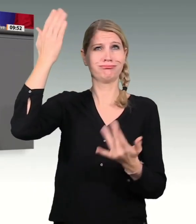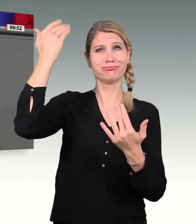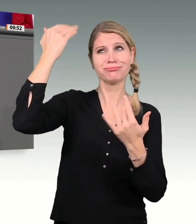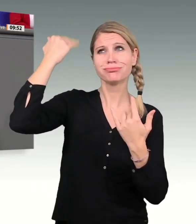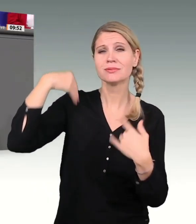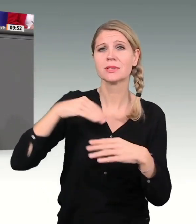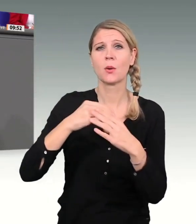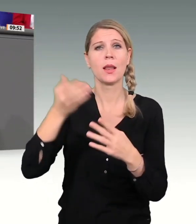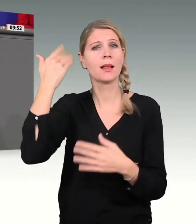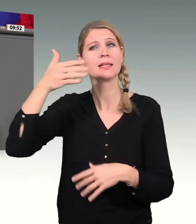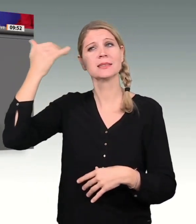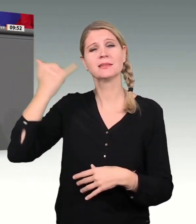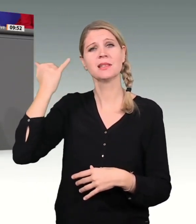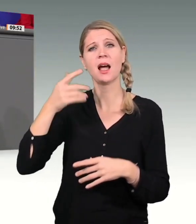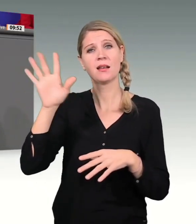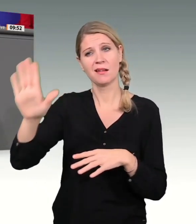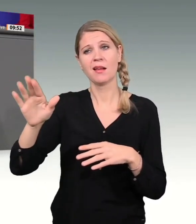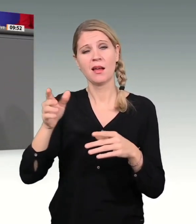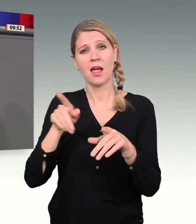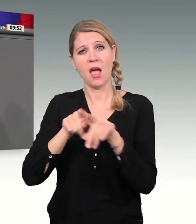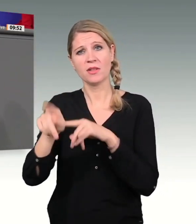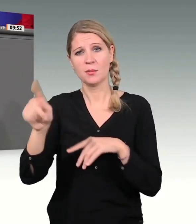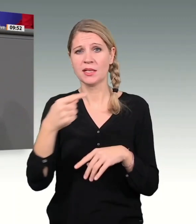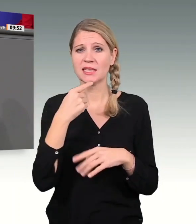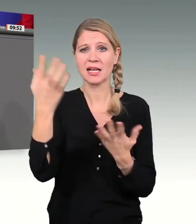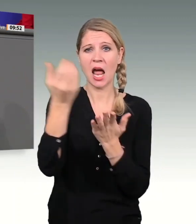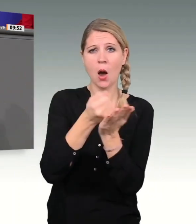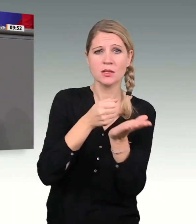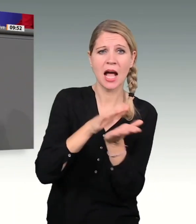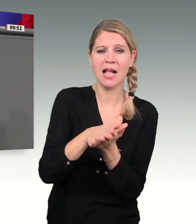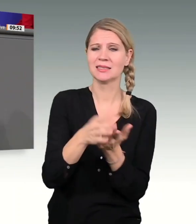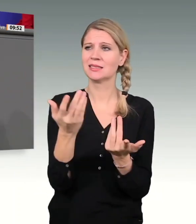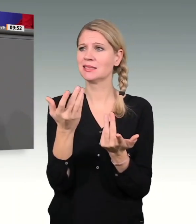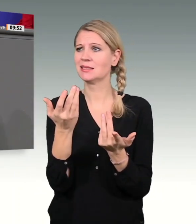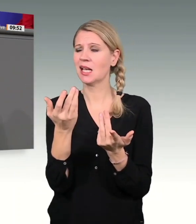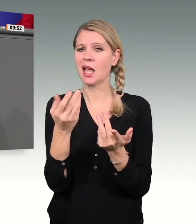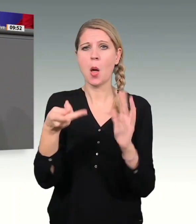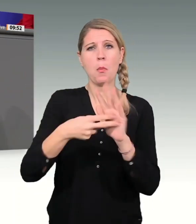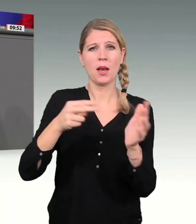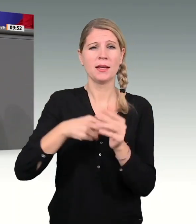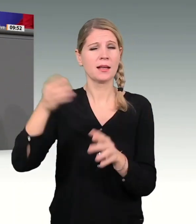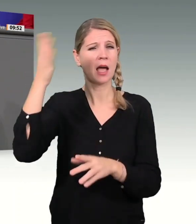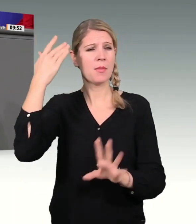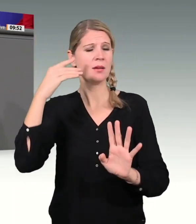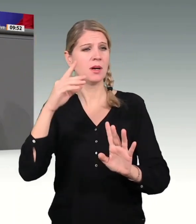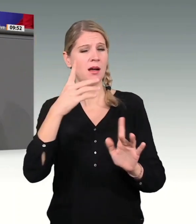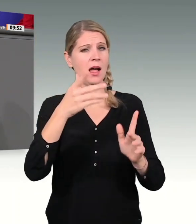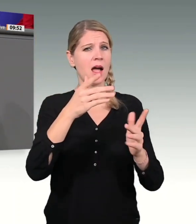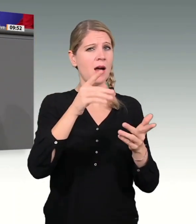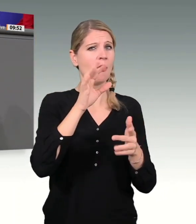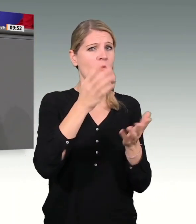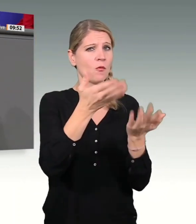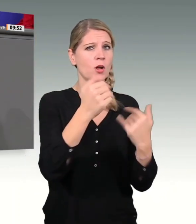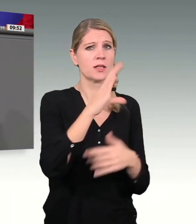vergangenen Jahren die Haushaltspolitik der großen Koalition gegeißelt haben, als es darum ging, diesem Land